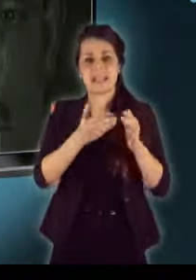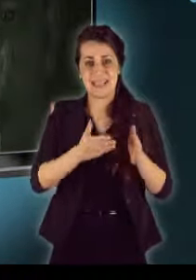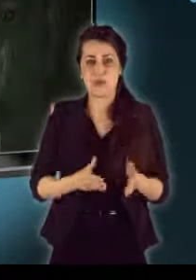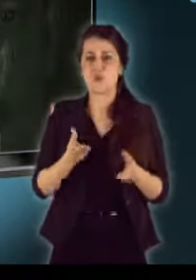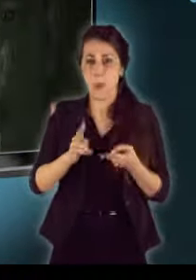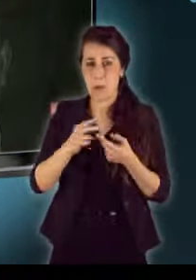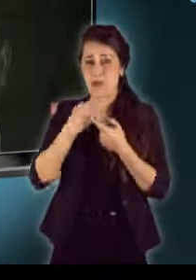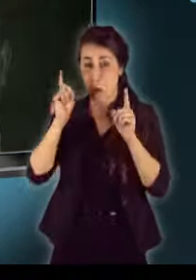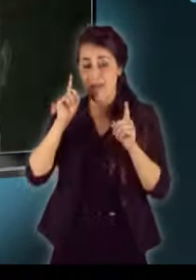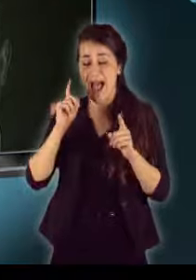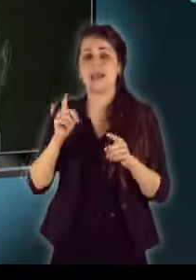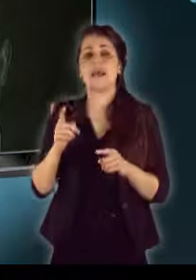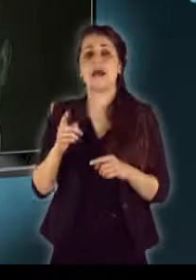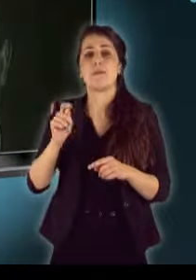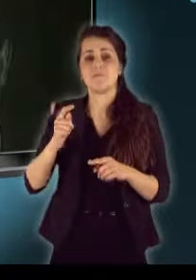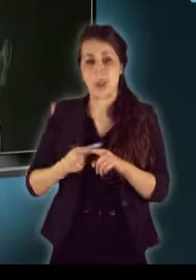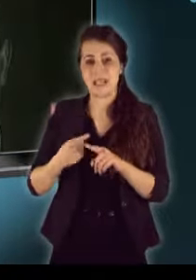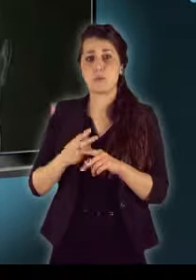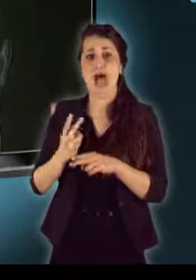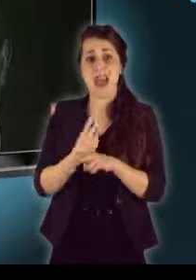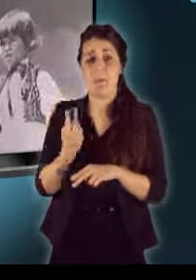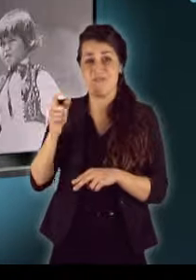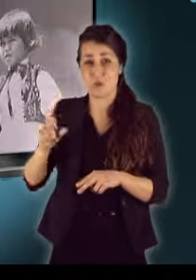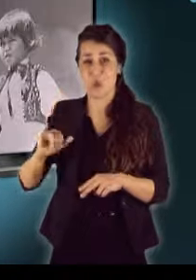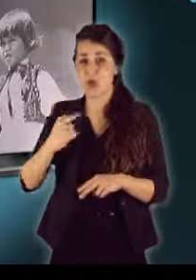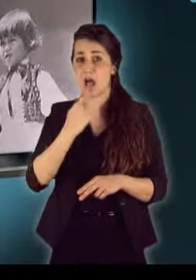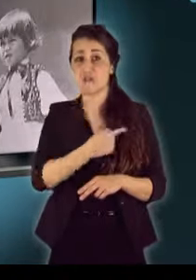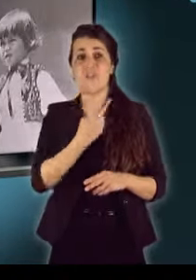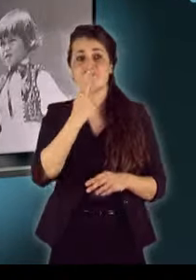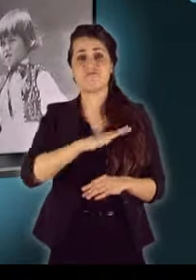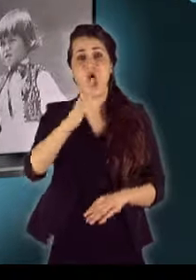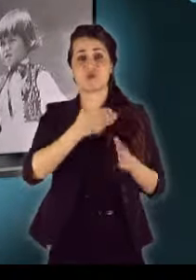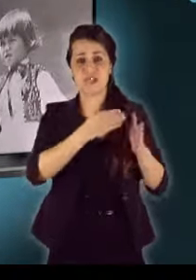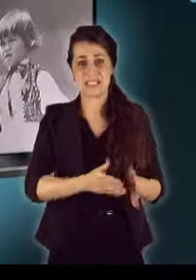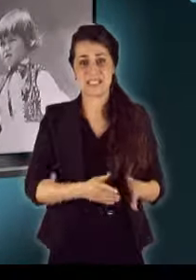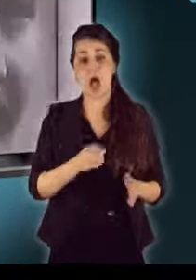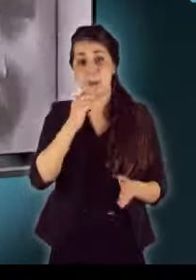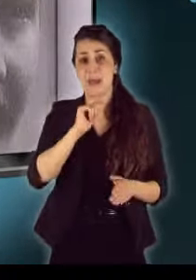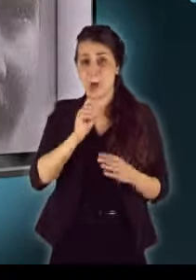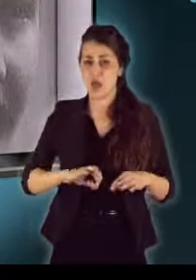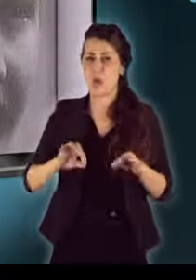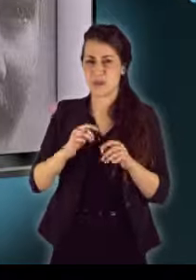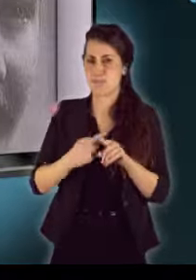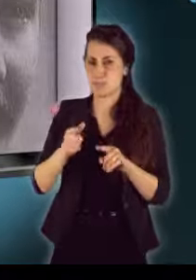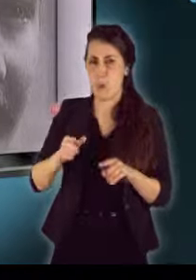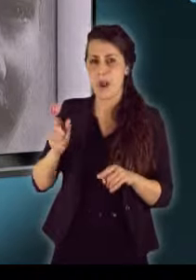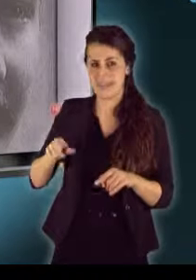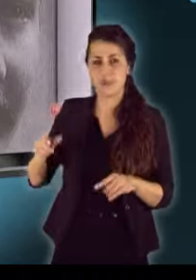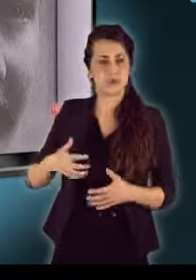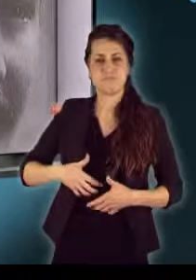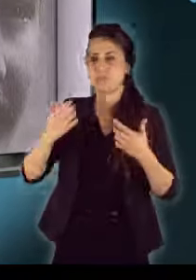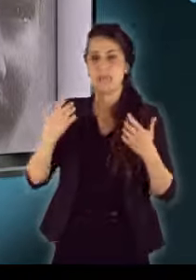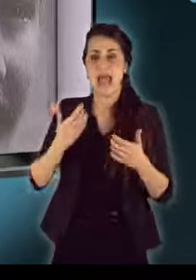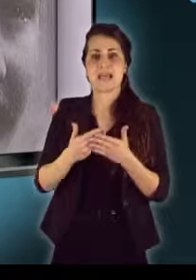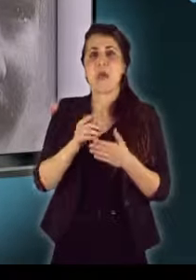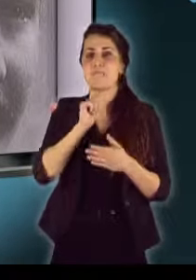politikus, köztük maga Kasparovics állam fő is fasisztának nevezte a közelmúltban, amivel magyarországi politikusok szerint az egész